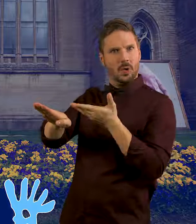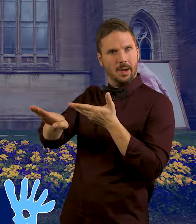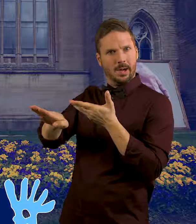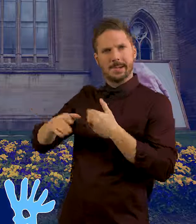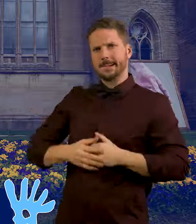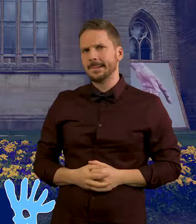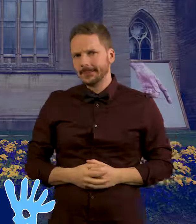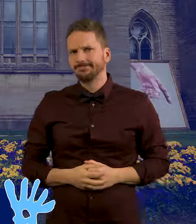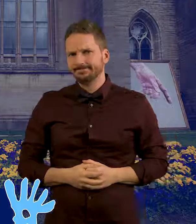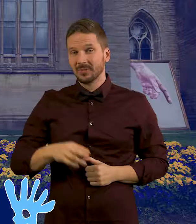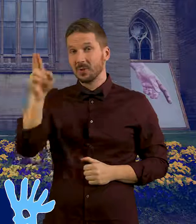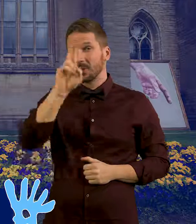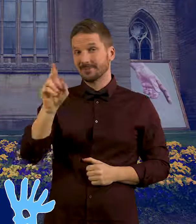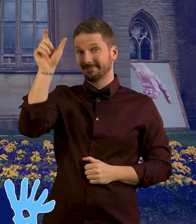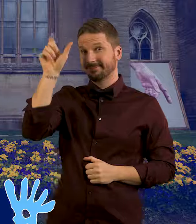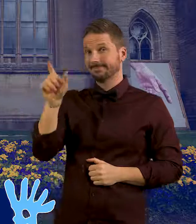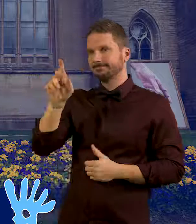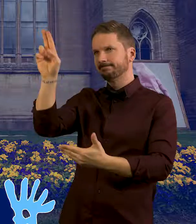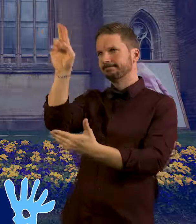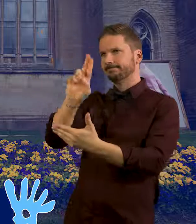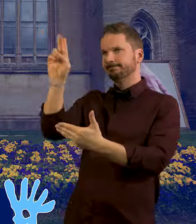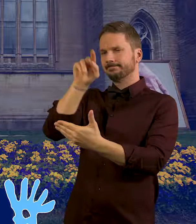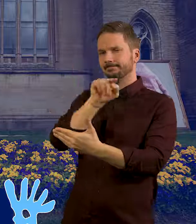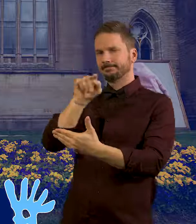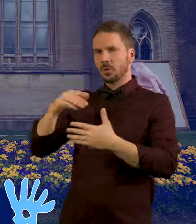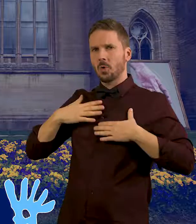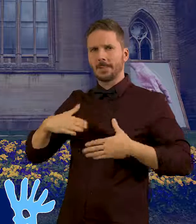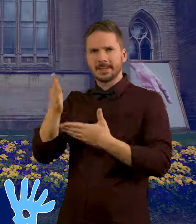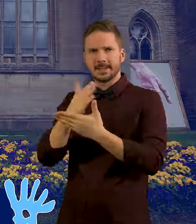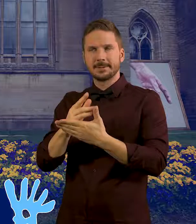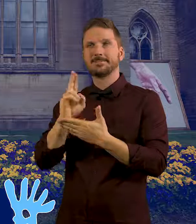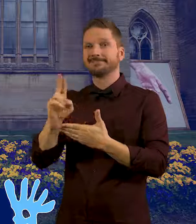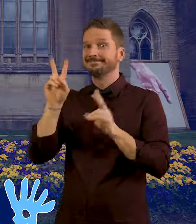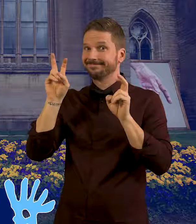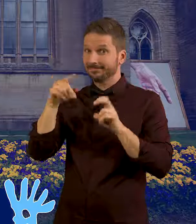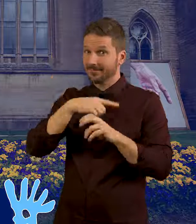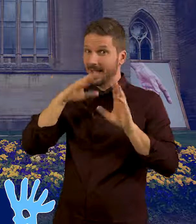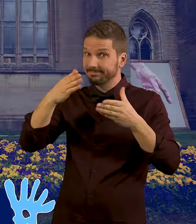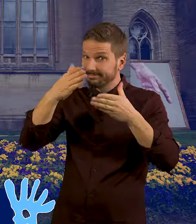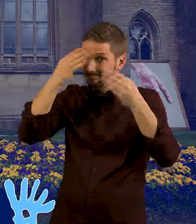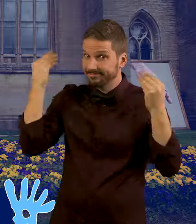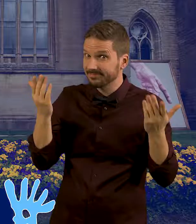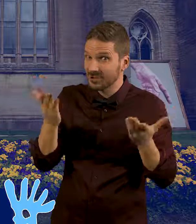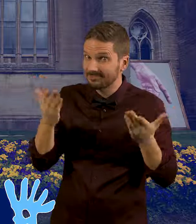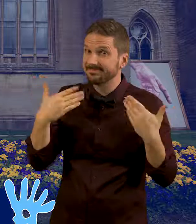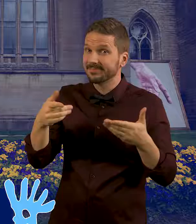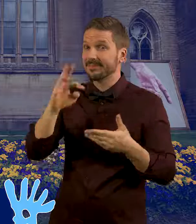eller kanske på en trottoir med nya skor. Det som ofta är förbesedda eller osedda delar av våra kroppar.